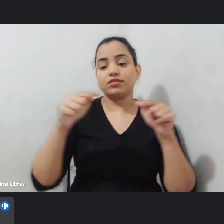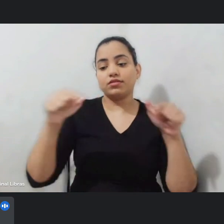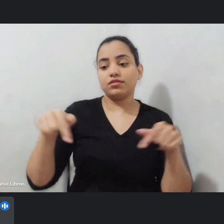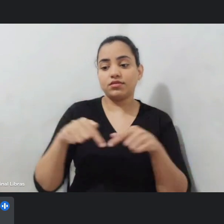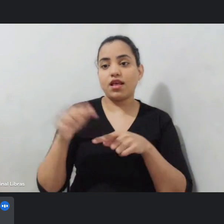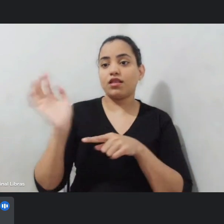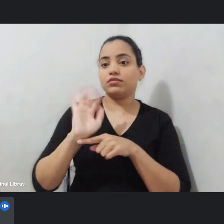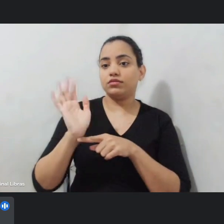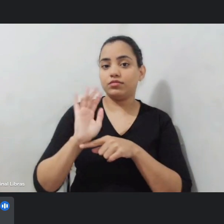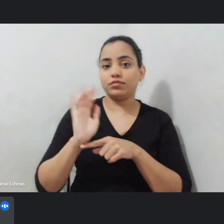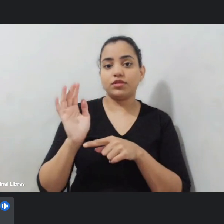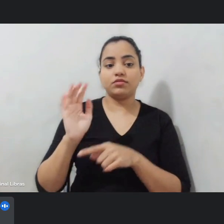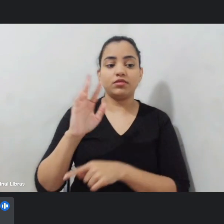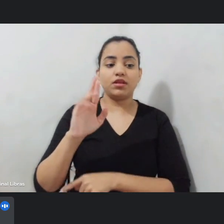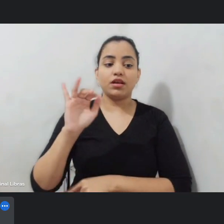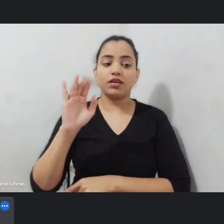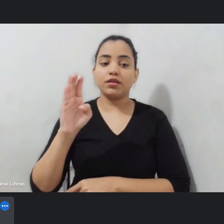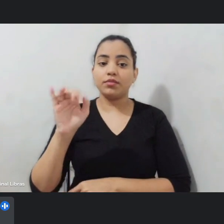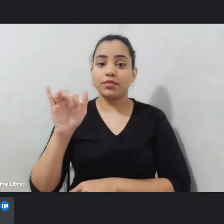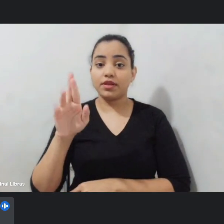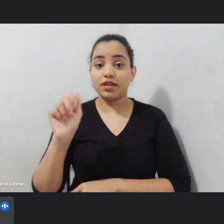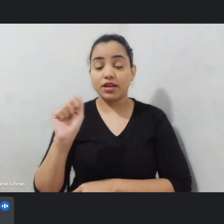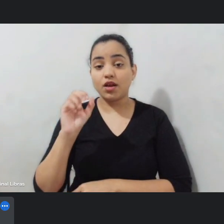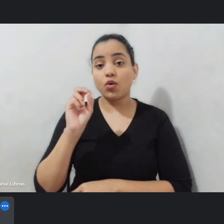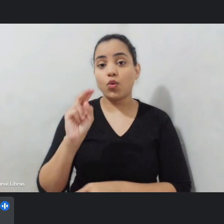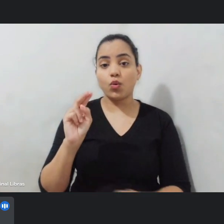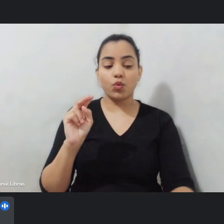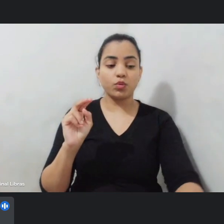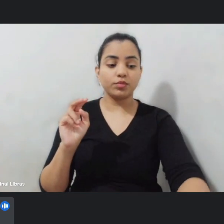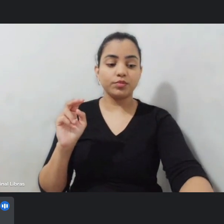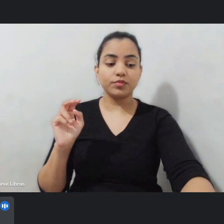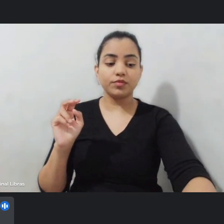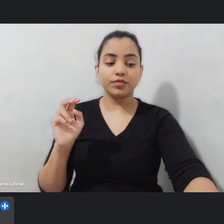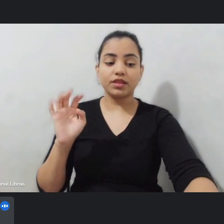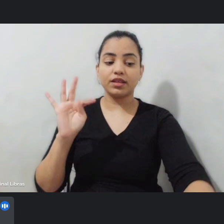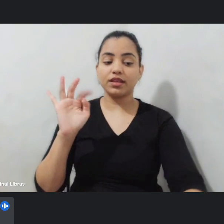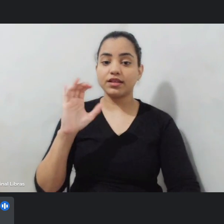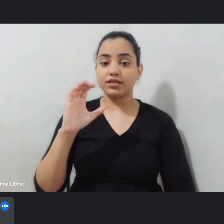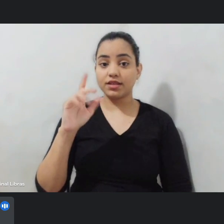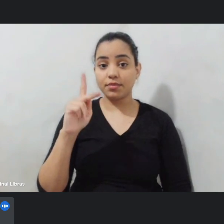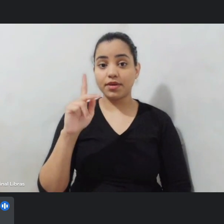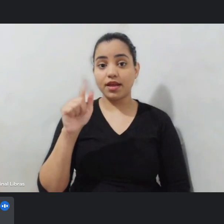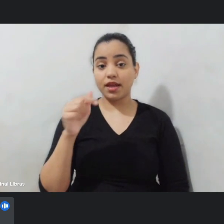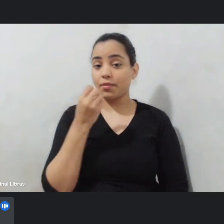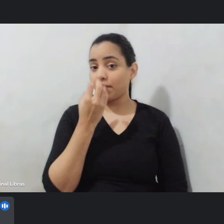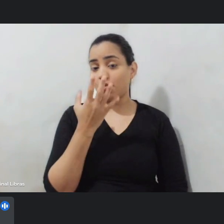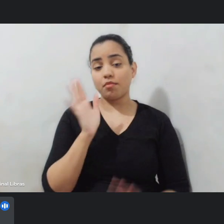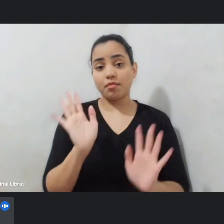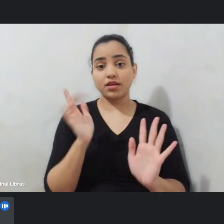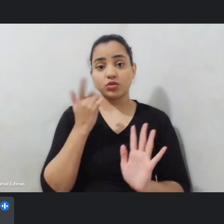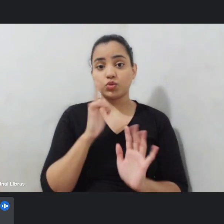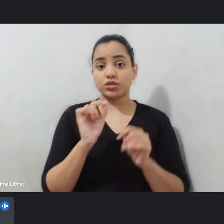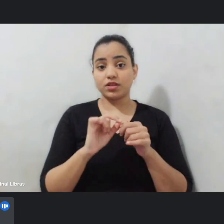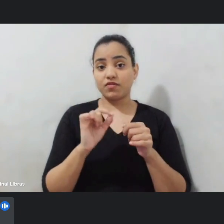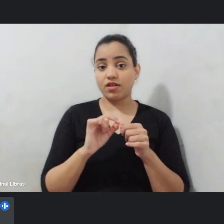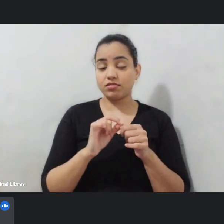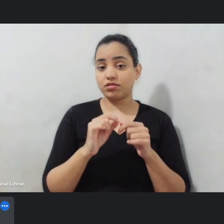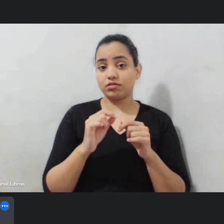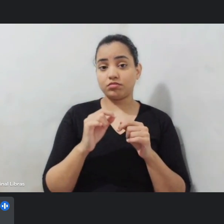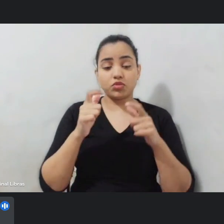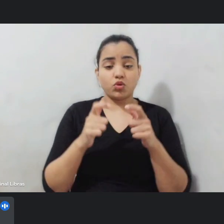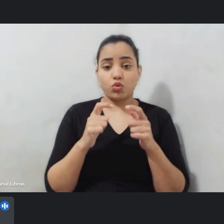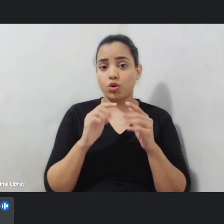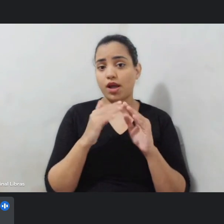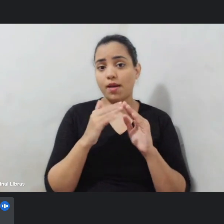ou no TCP é muito bacana mas se conseguir fazer num bairro periférico eu acho que nós eu acho não tenho certeza